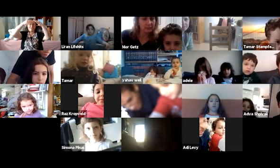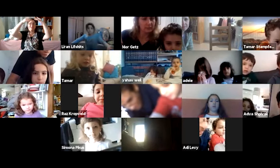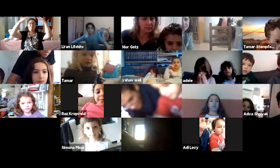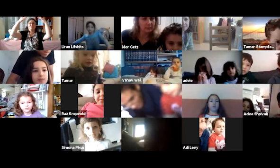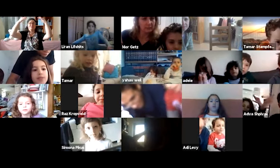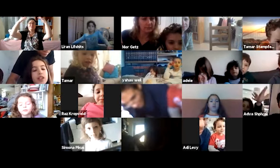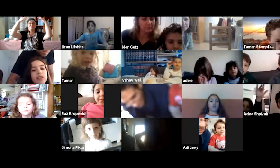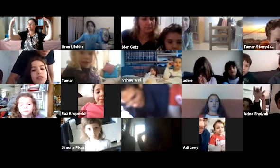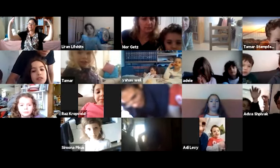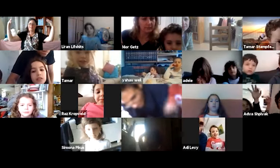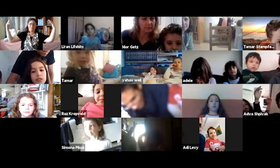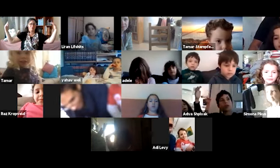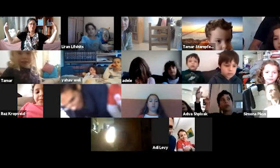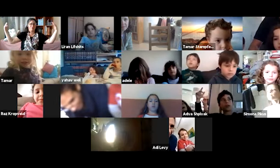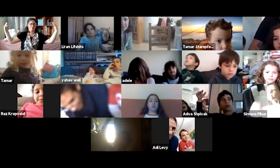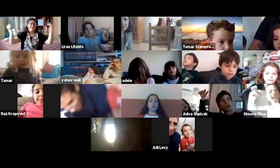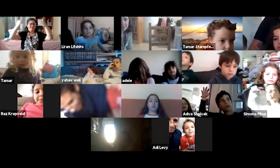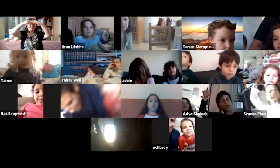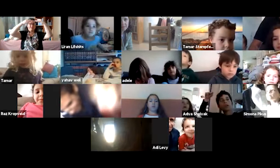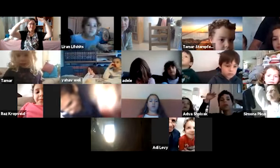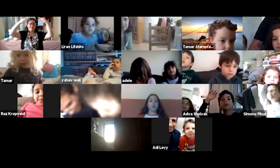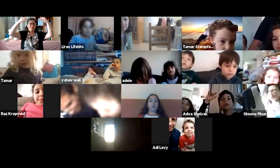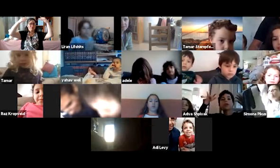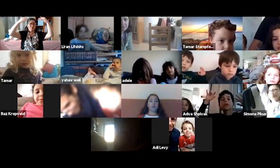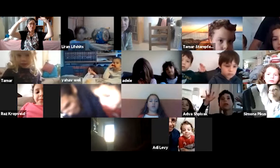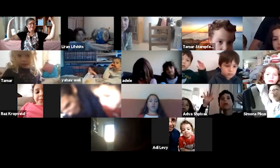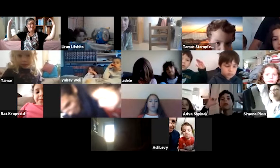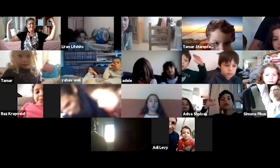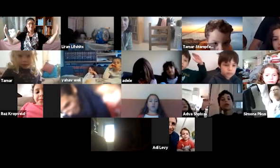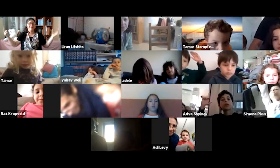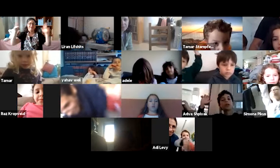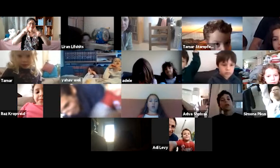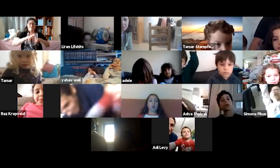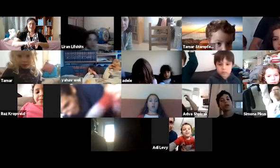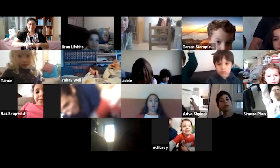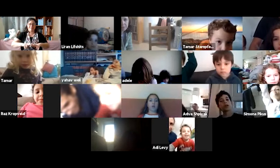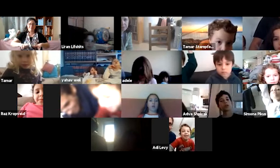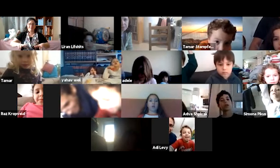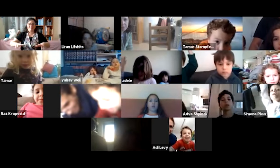אנחנו מסתכלים למעלה, אנחנו רואים כאילו את השמיים מעלינו, וארץ למטה.